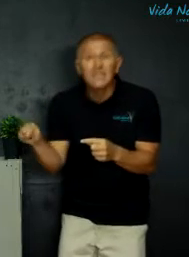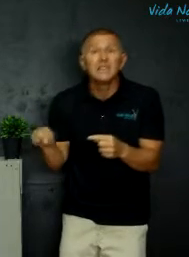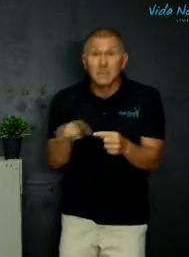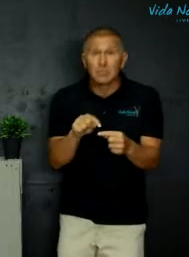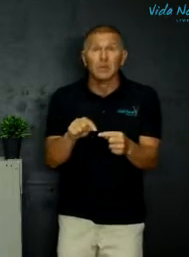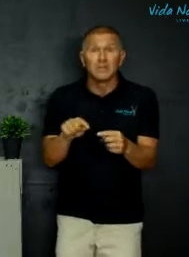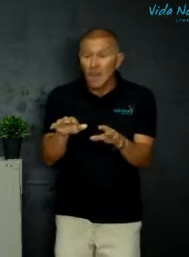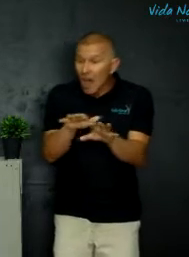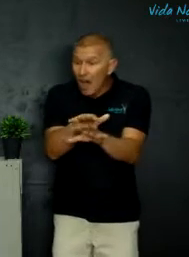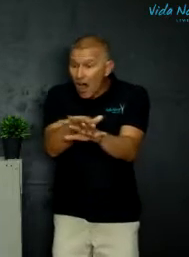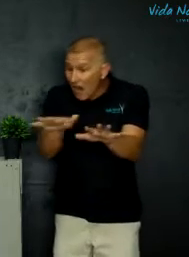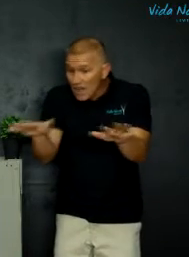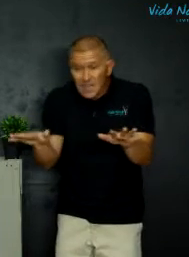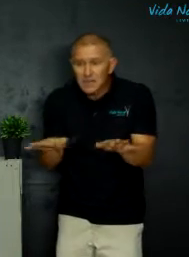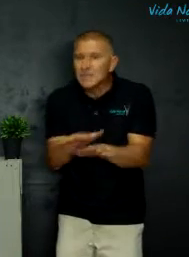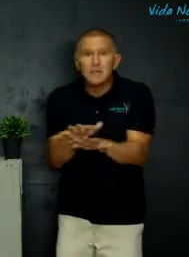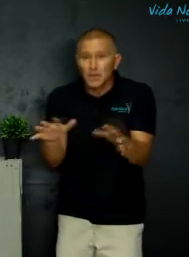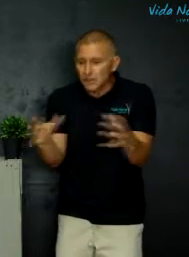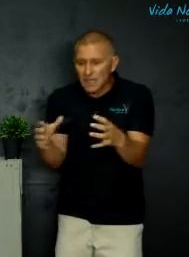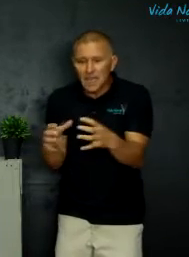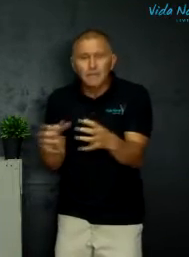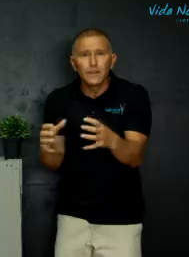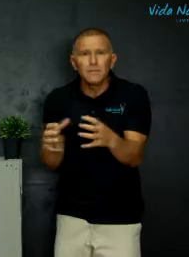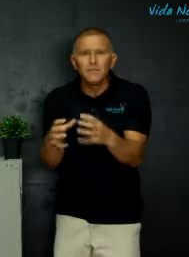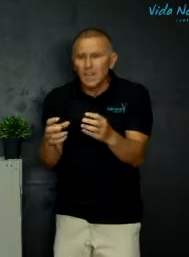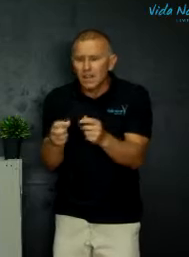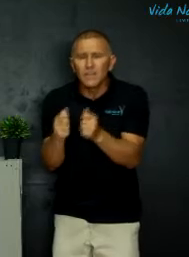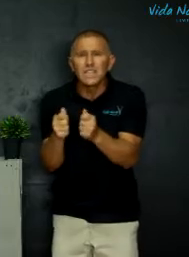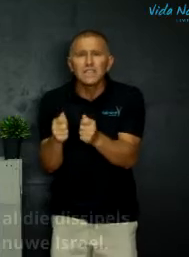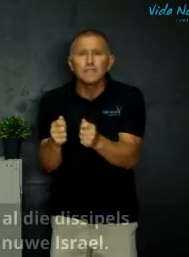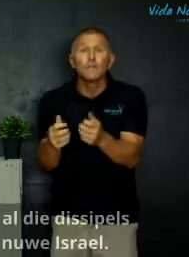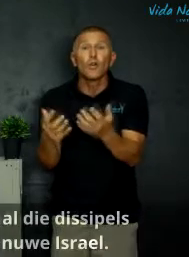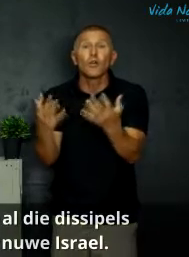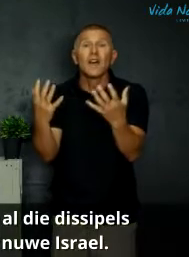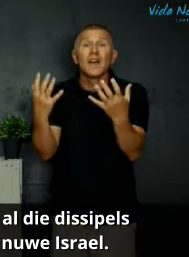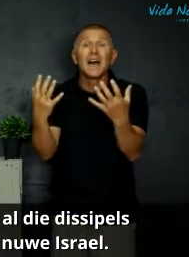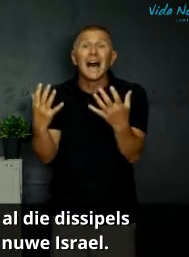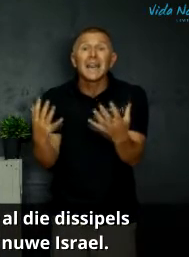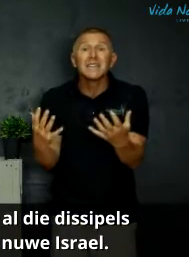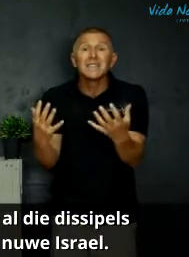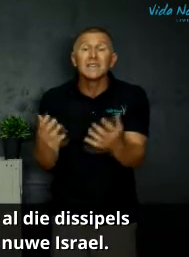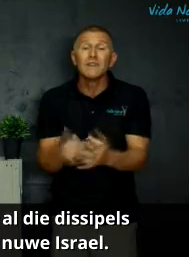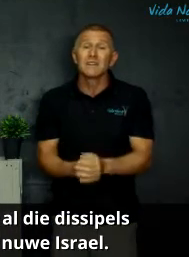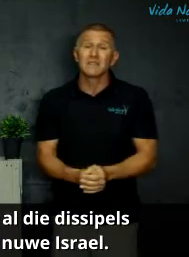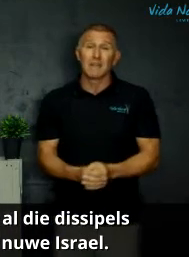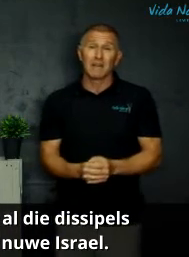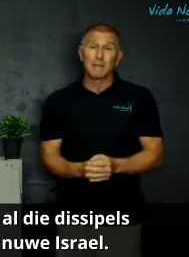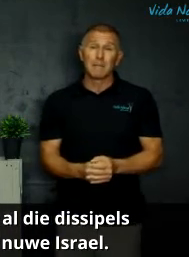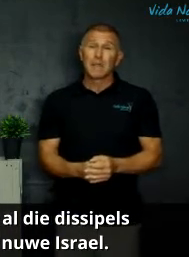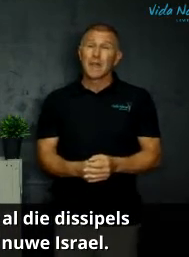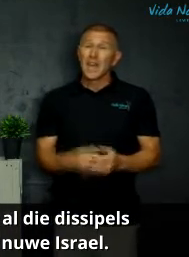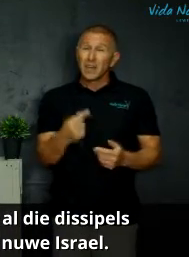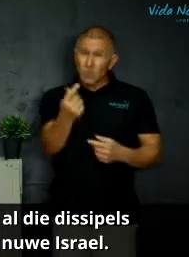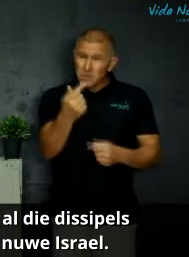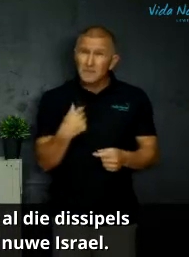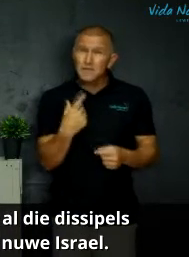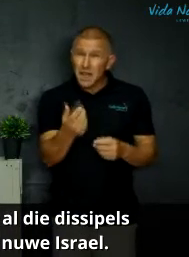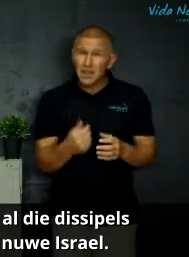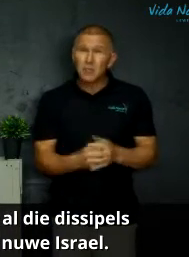die disciples? Al die disciples wat deel is van die beweging wat Jesus volg? Hulle is die nieuwe Israel. En hoekom is dit vir my en jou